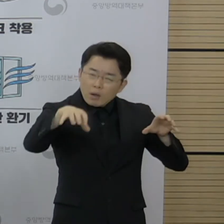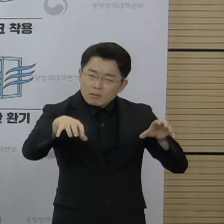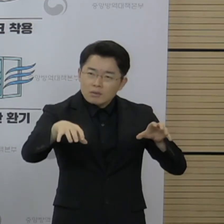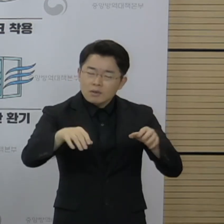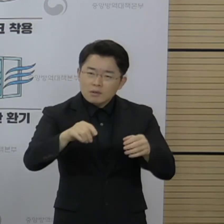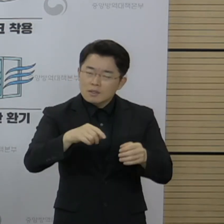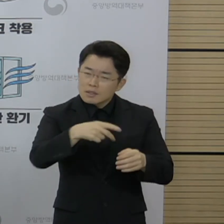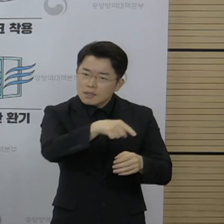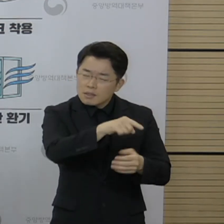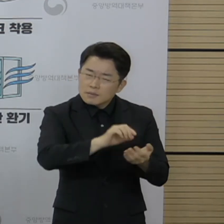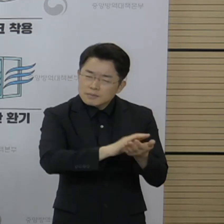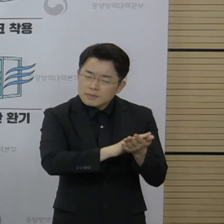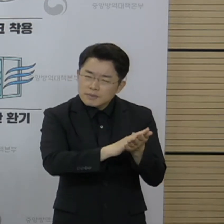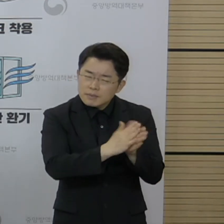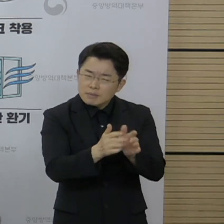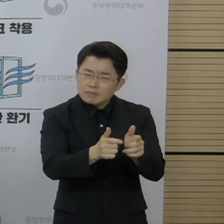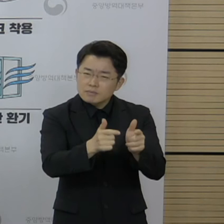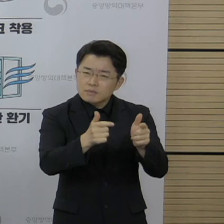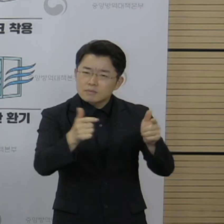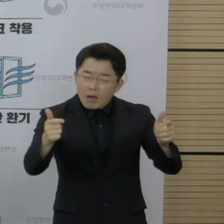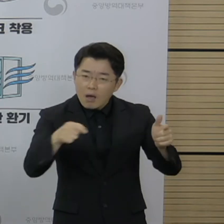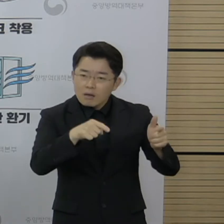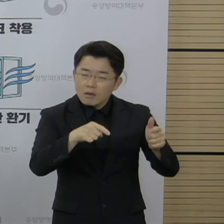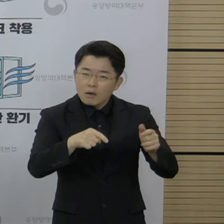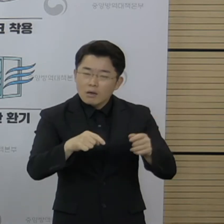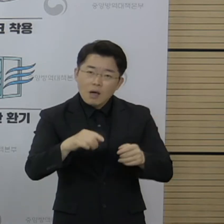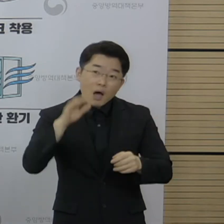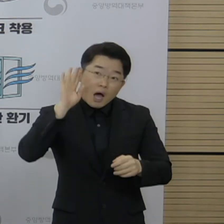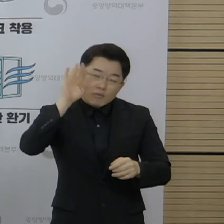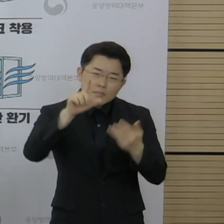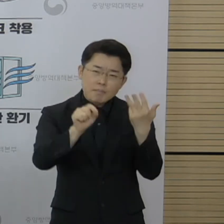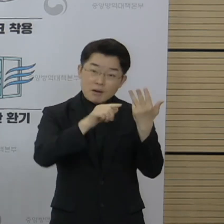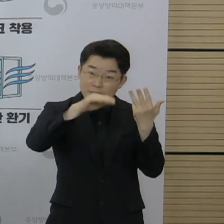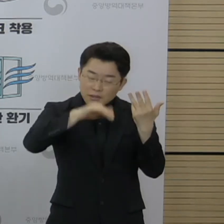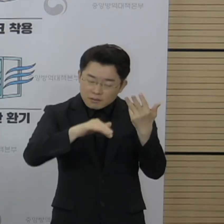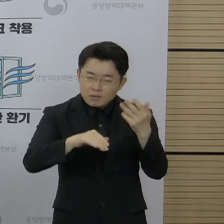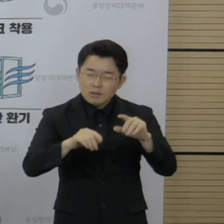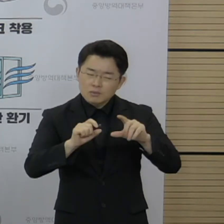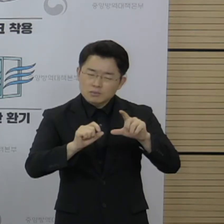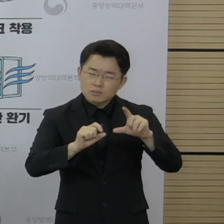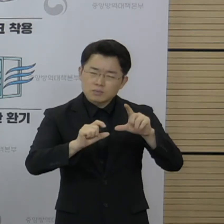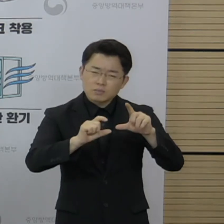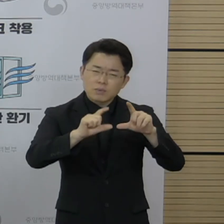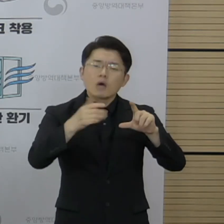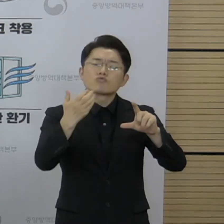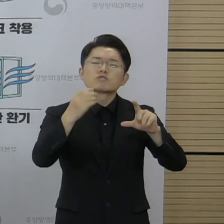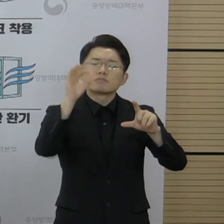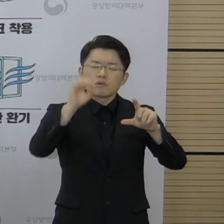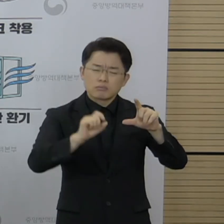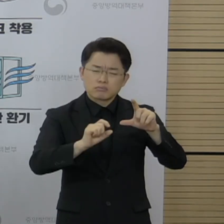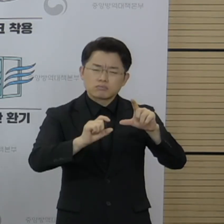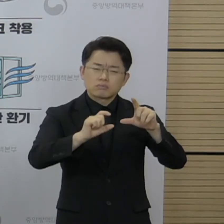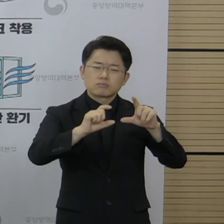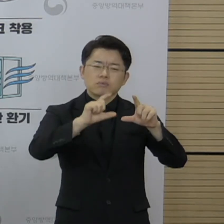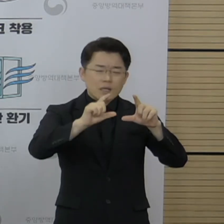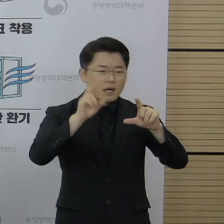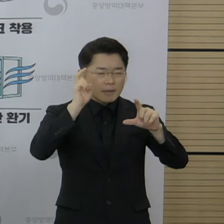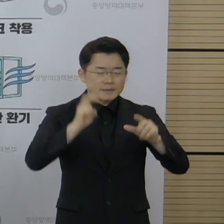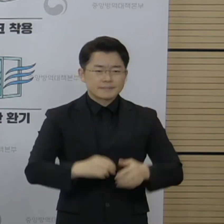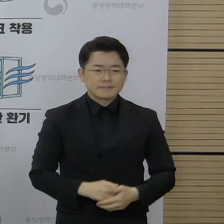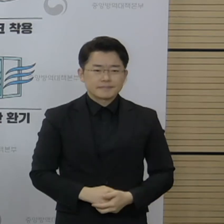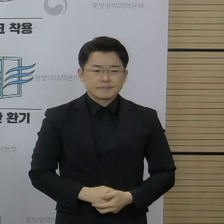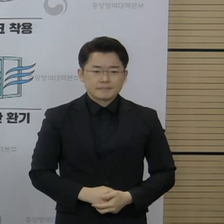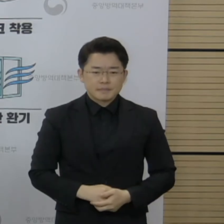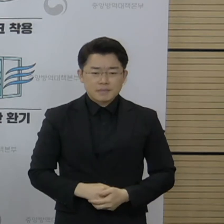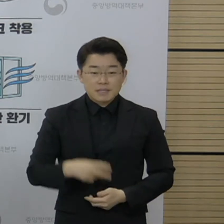90% 정도의 우세정이 될 것이다 이런 예측이 나오고 있습니다. 델타 변이 바이러스는 높은